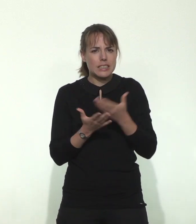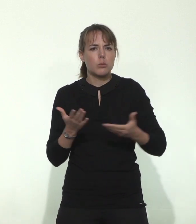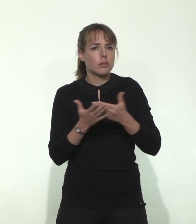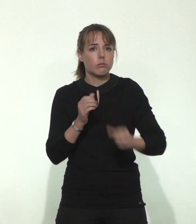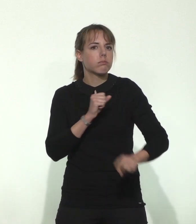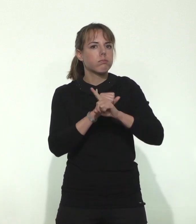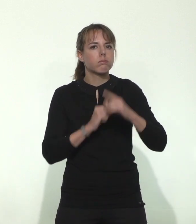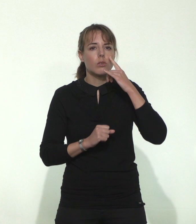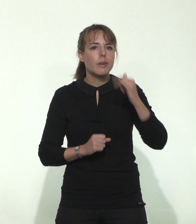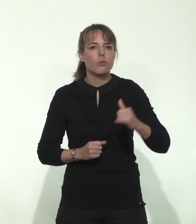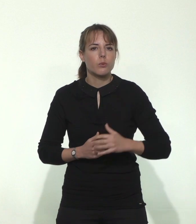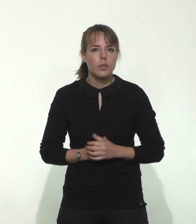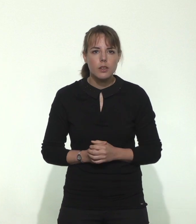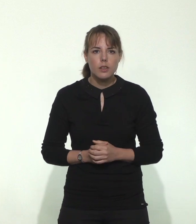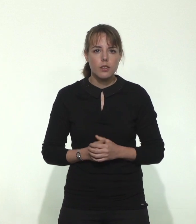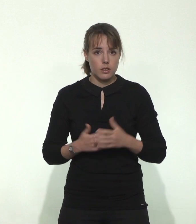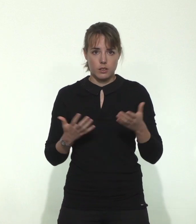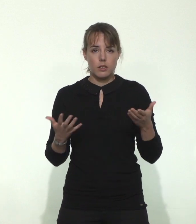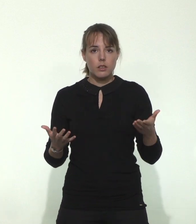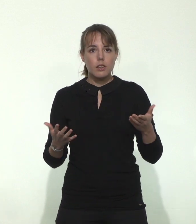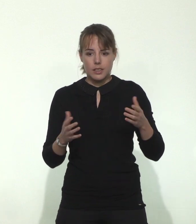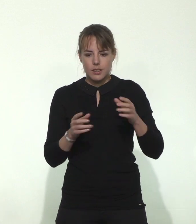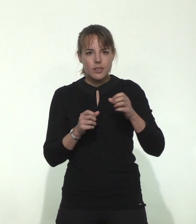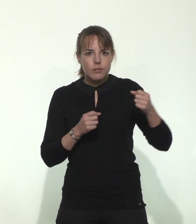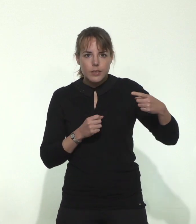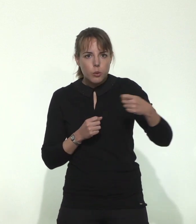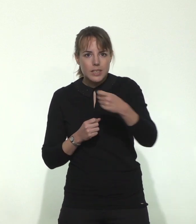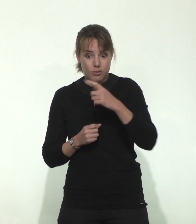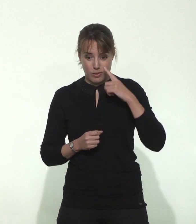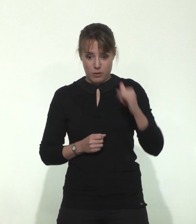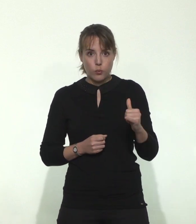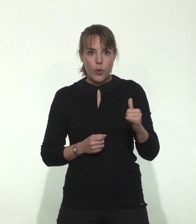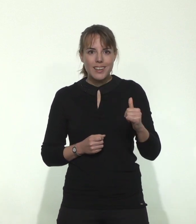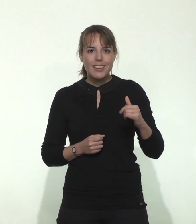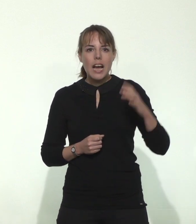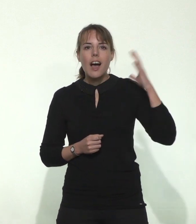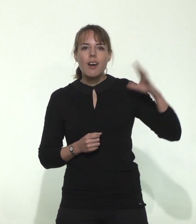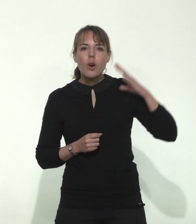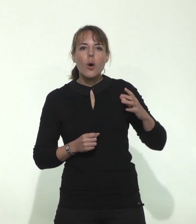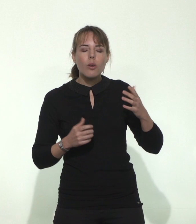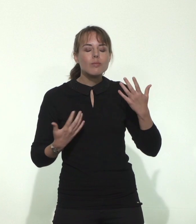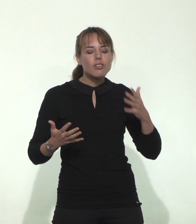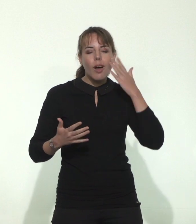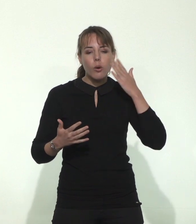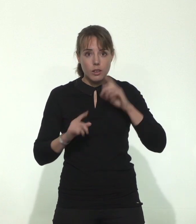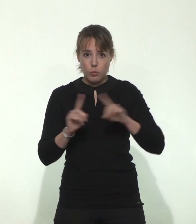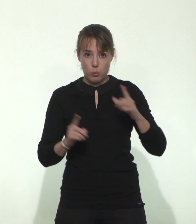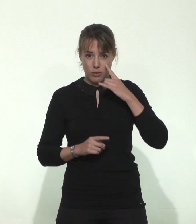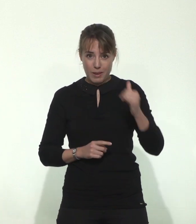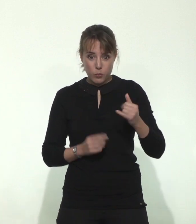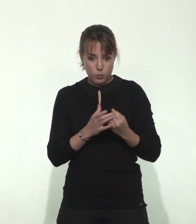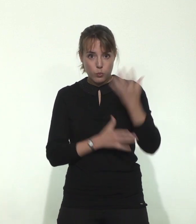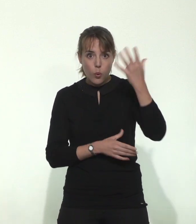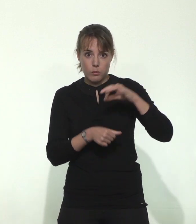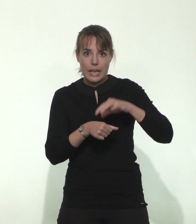qui est d'une part que nous avons eu une émergence d'un virus totalement inconnu, c'est-à que ce virus ne circulait pas avant, donc c'est un nouveau virus, une